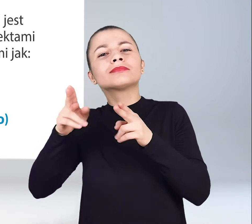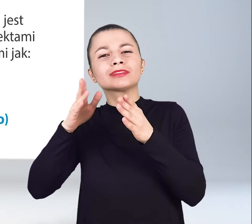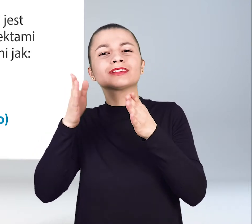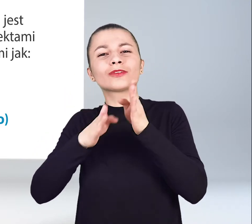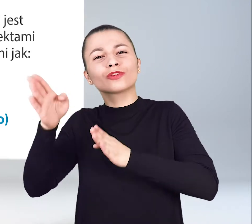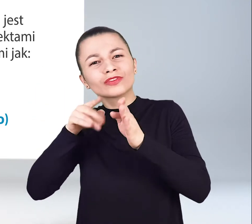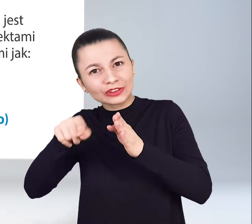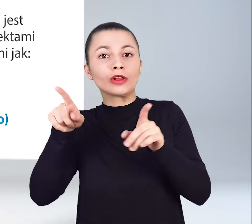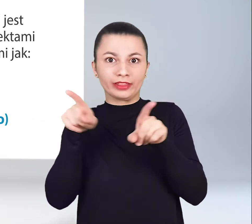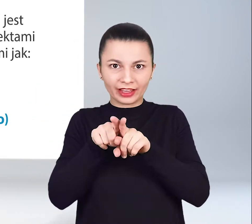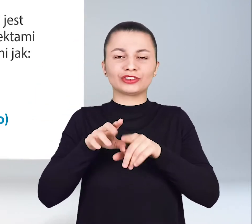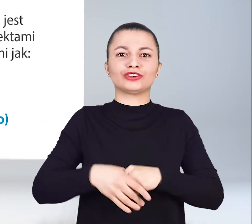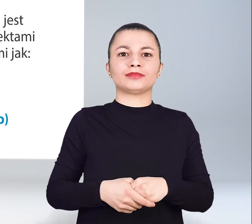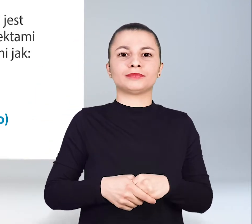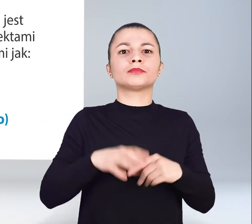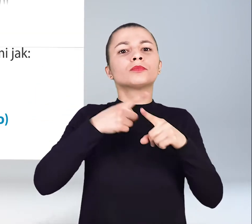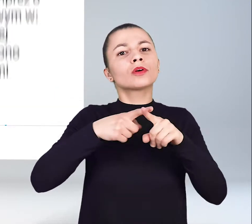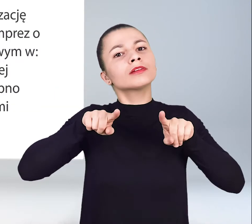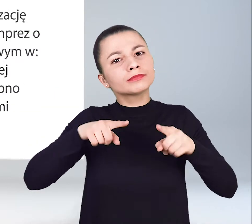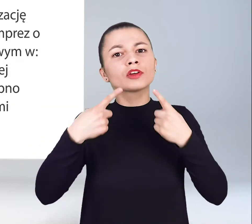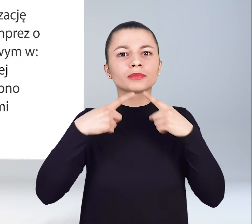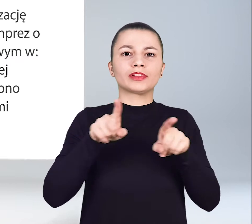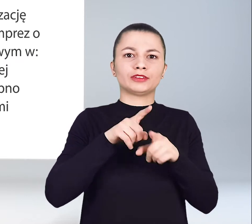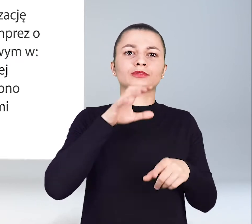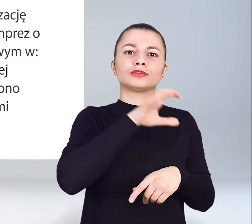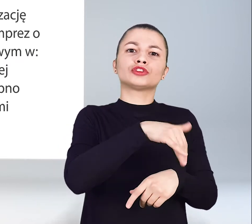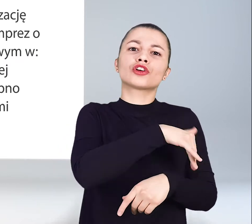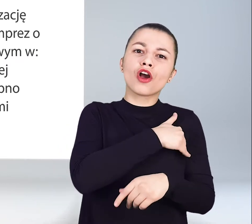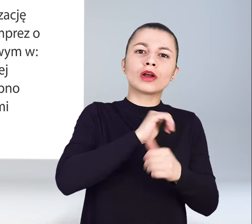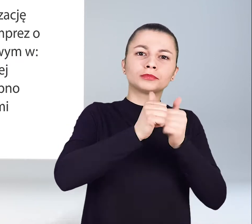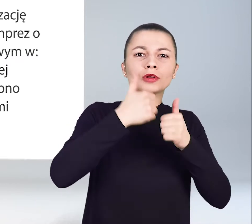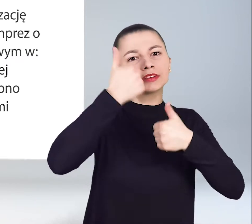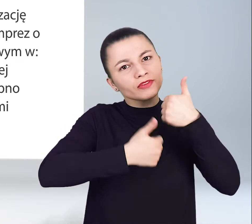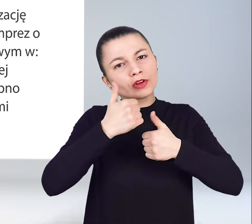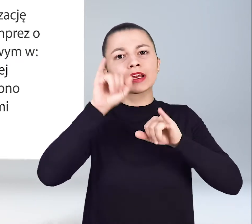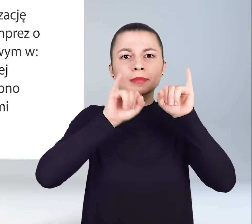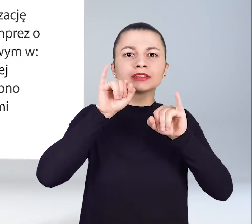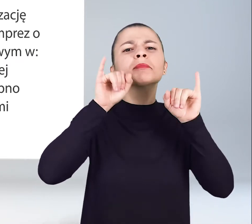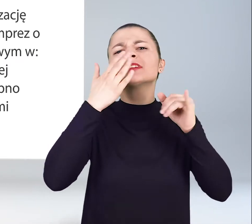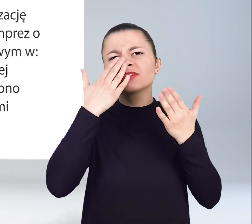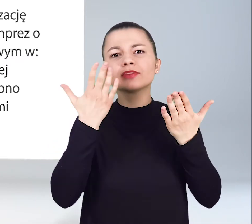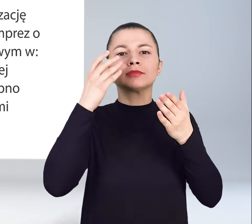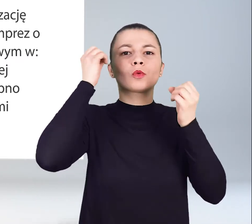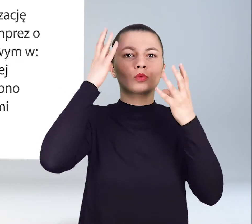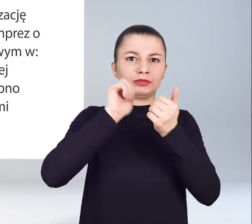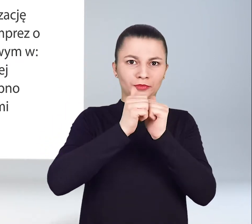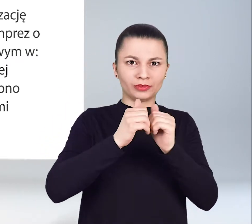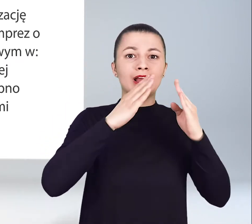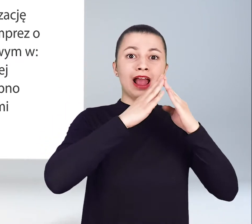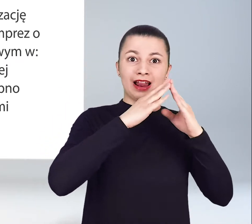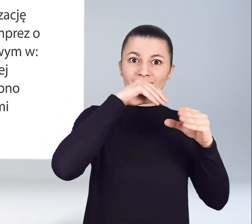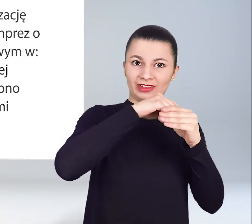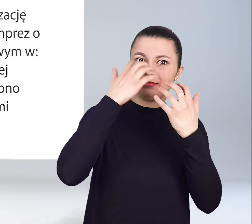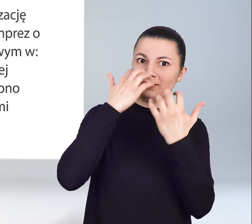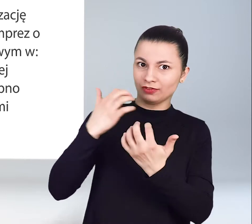sezonowe, np. lodowisko. Spółka odpowiada za organizację sportu szkolnego, zawodów i imprez o charakterze kulturalno